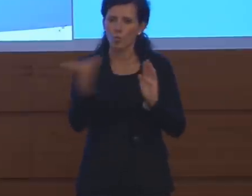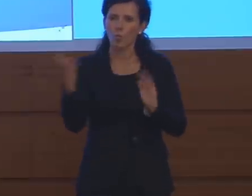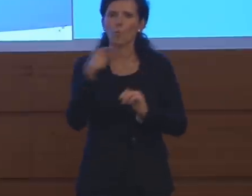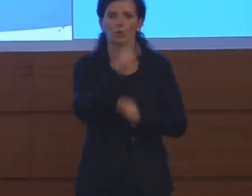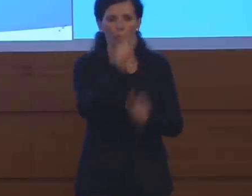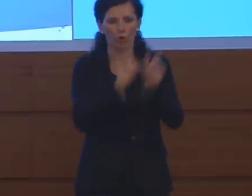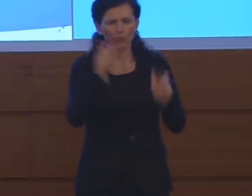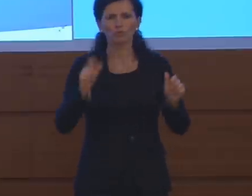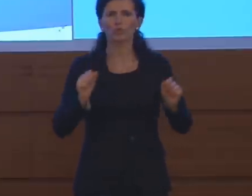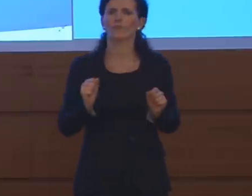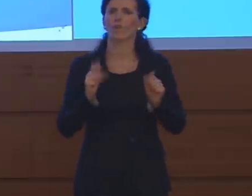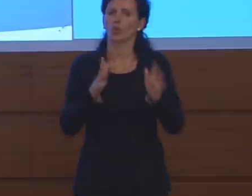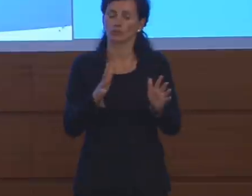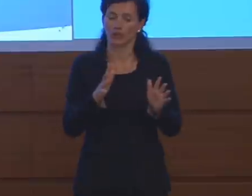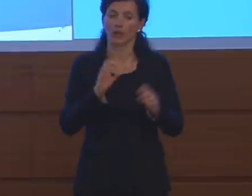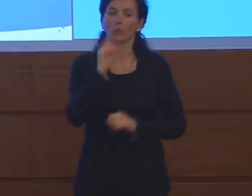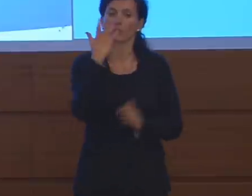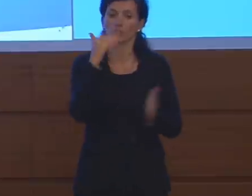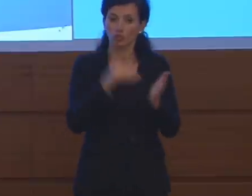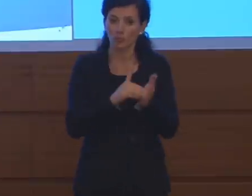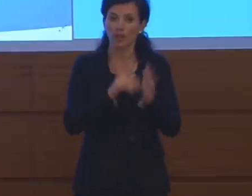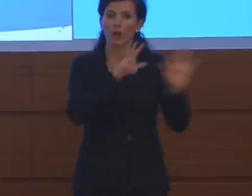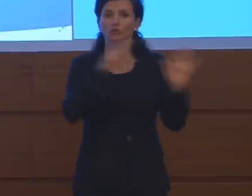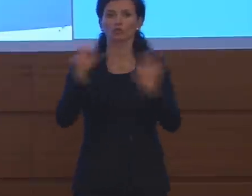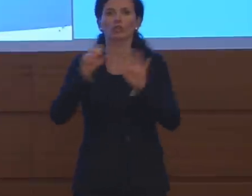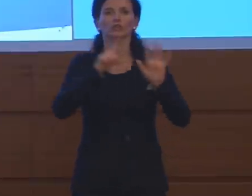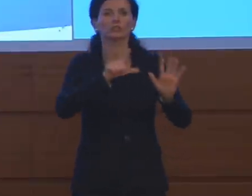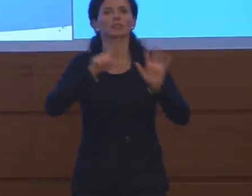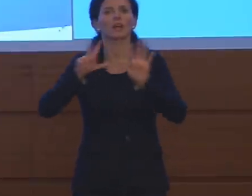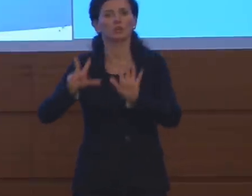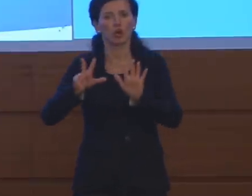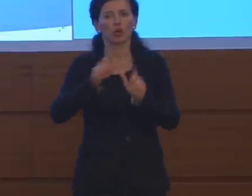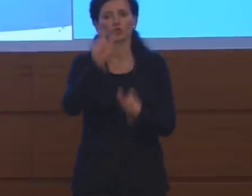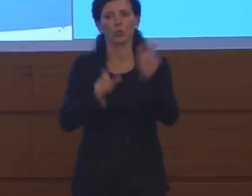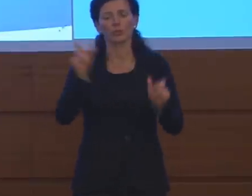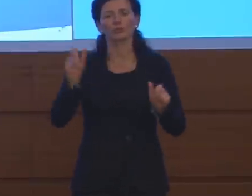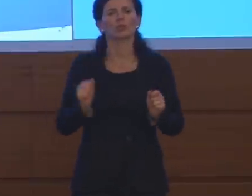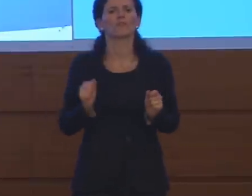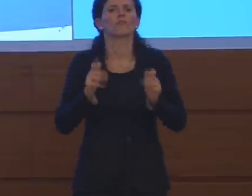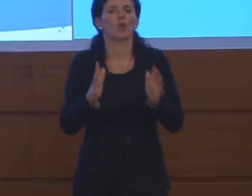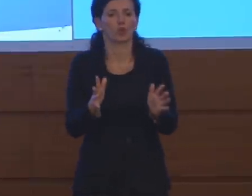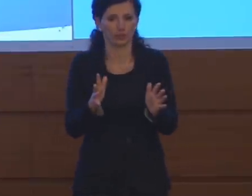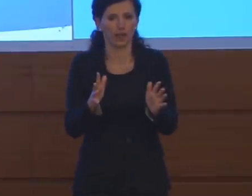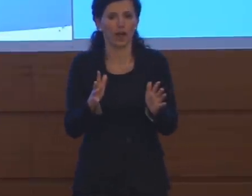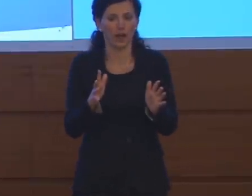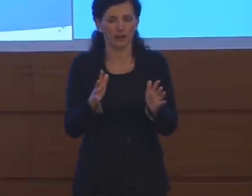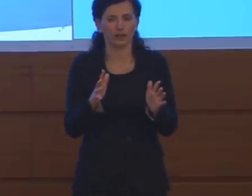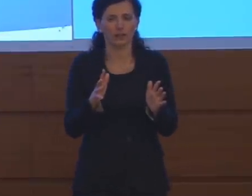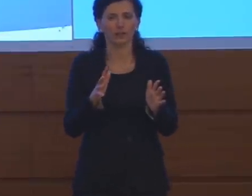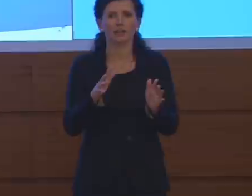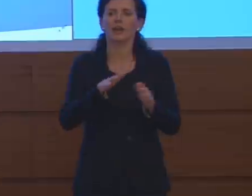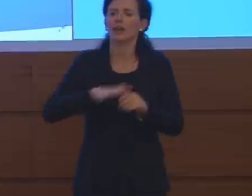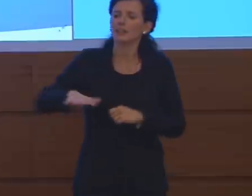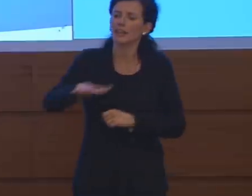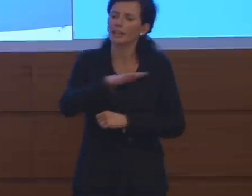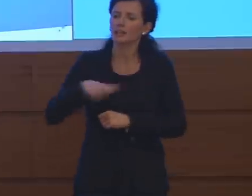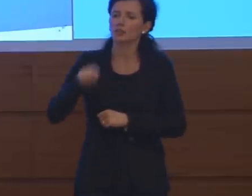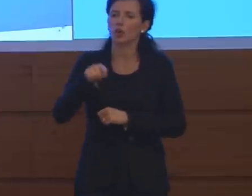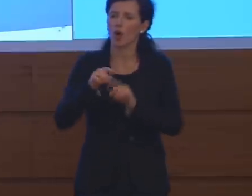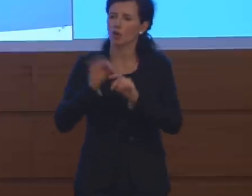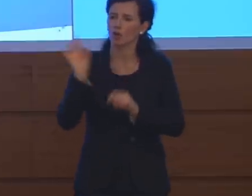volontari, 15.878 volontari e sia delle strutture territoriali che delle